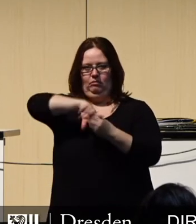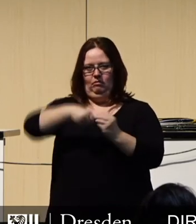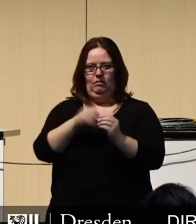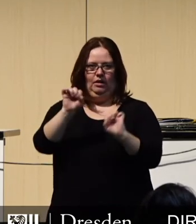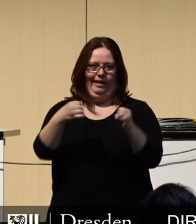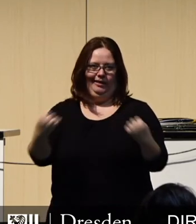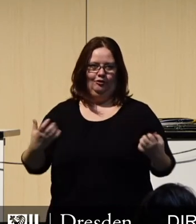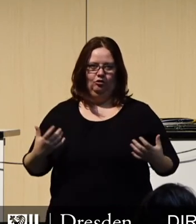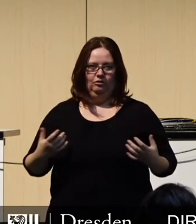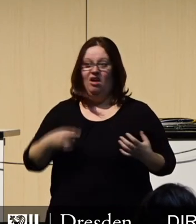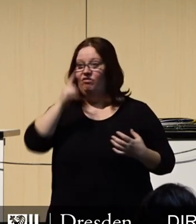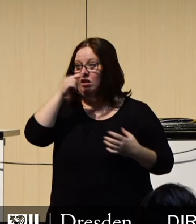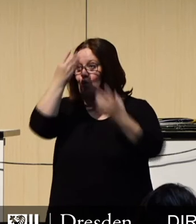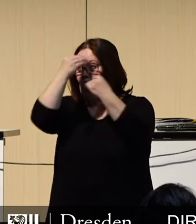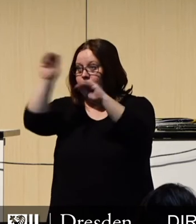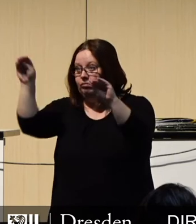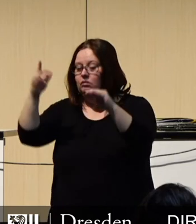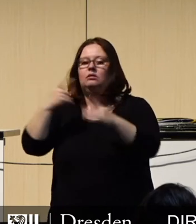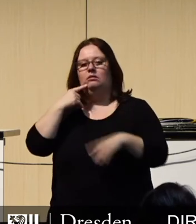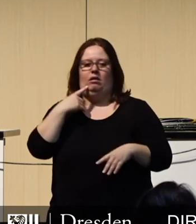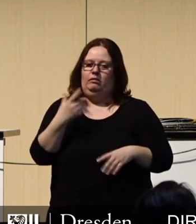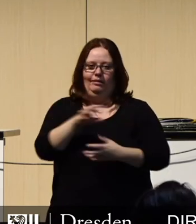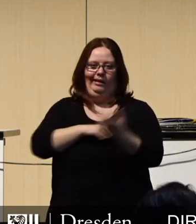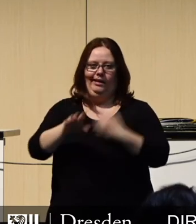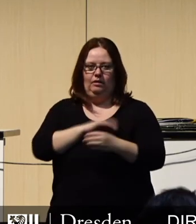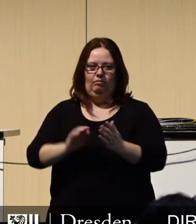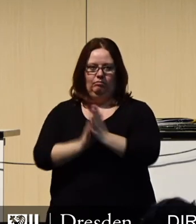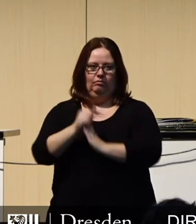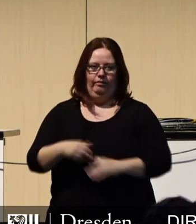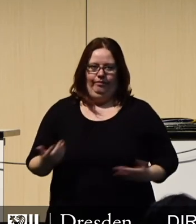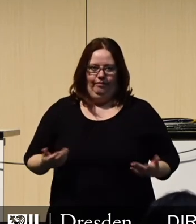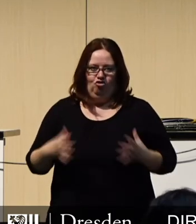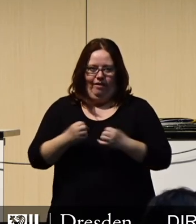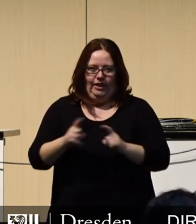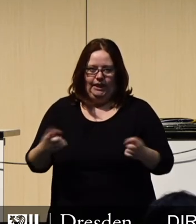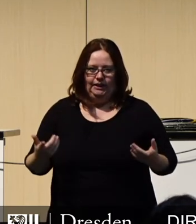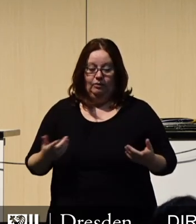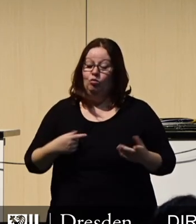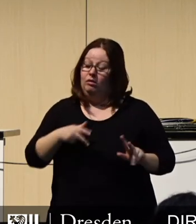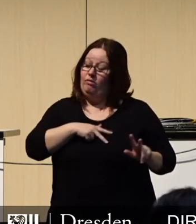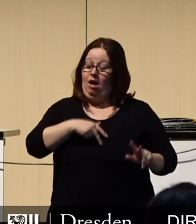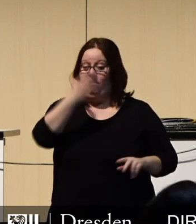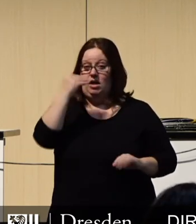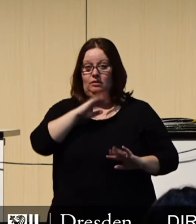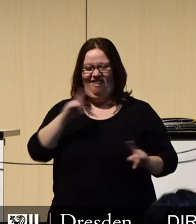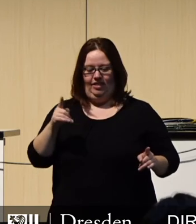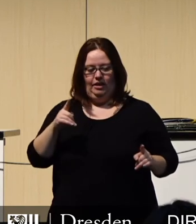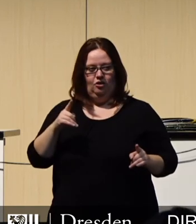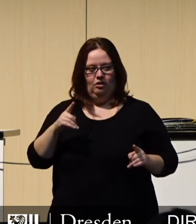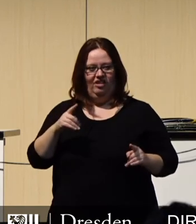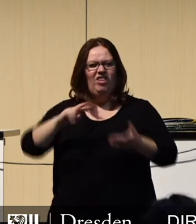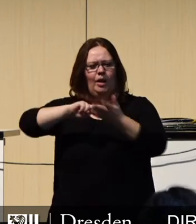Wer dies kommuniziert, der geht verantwortungslos durch die Krise. Was wir nicht vergessen dürfen, die Politikfelder,